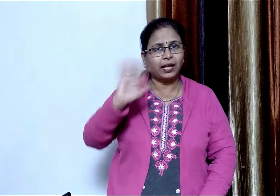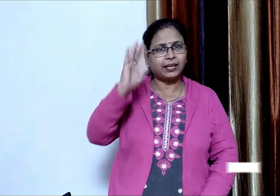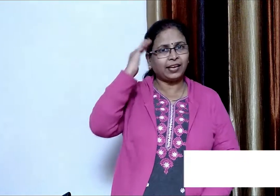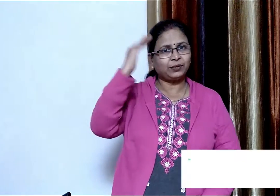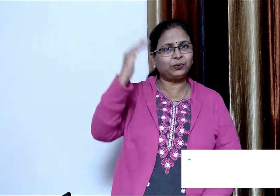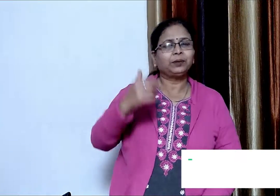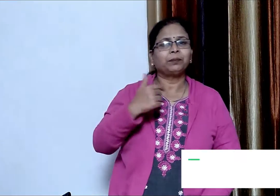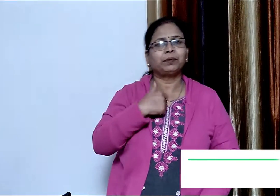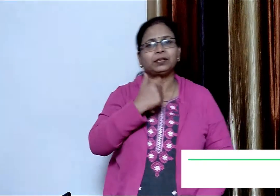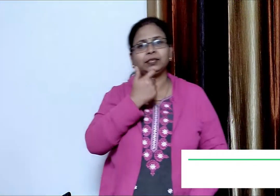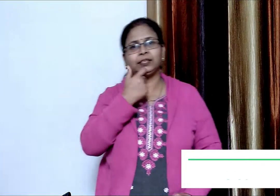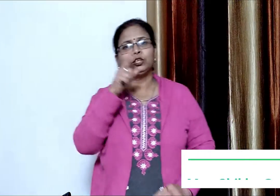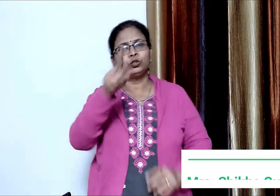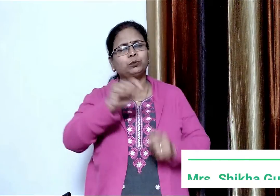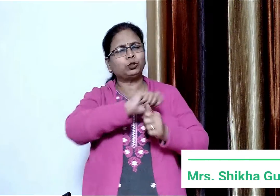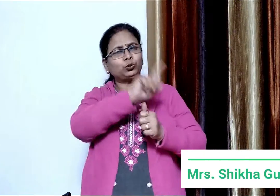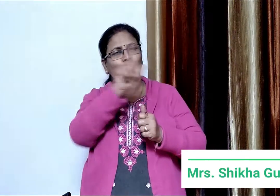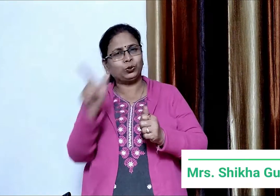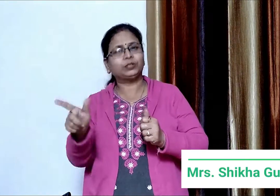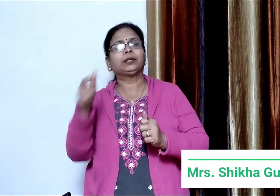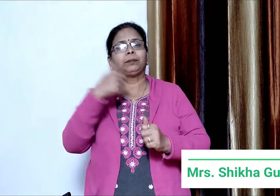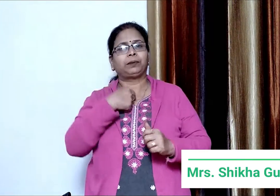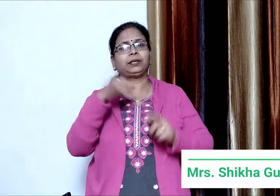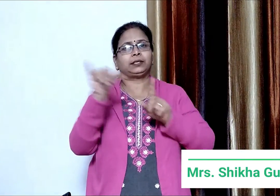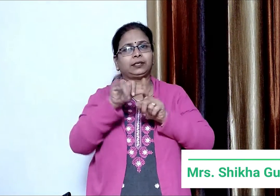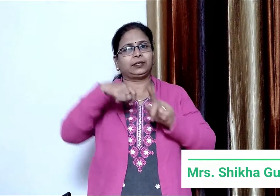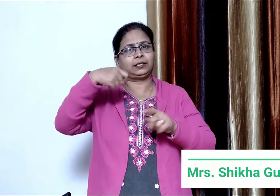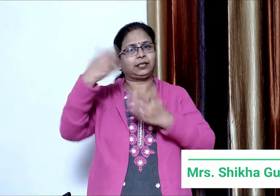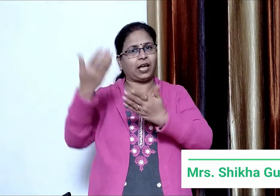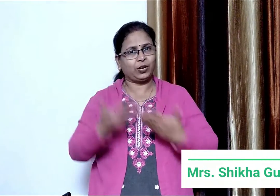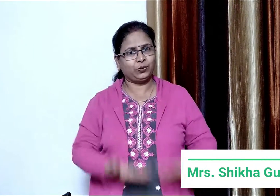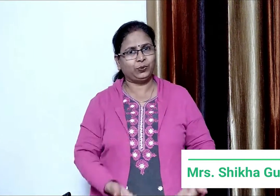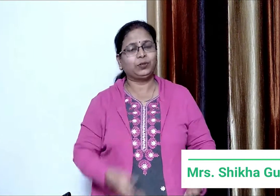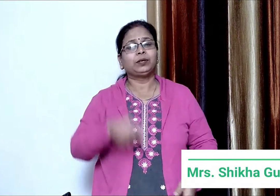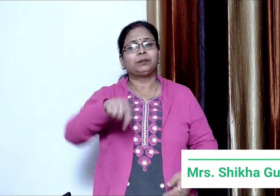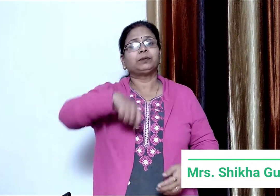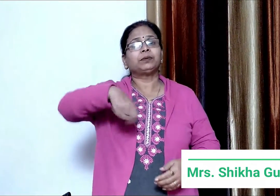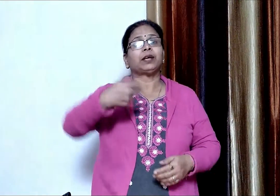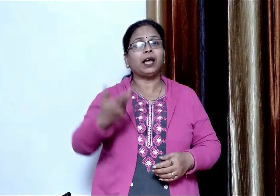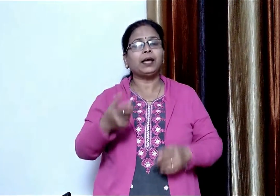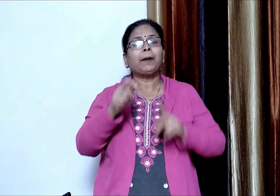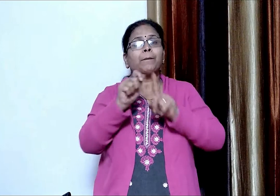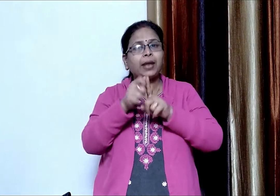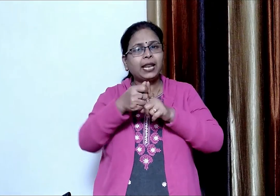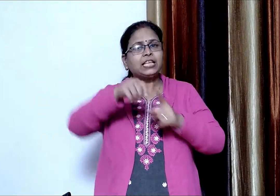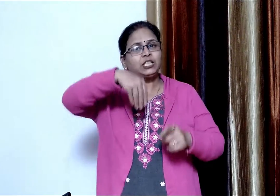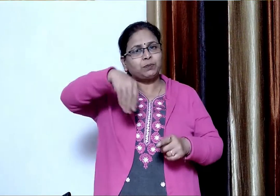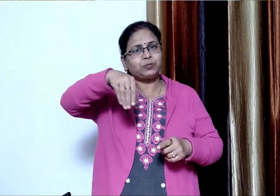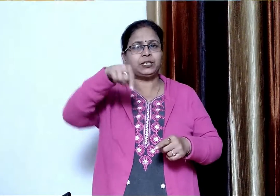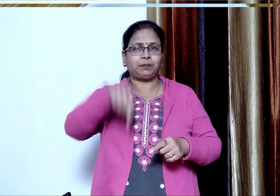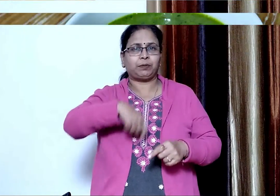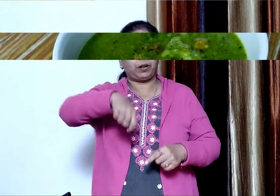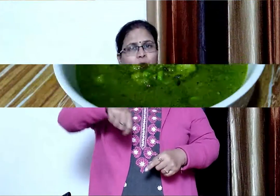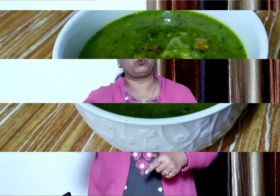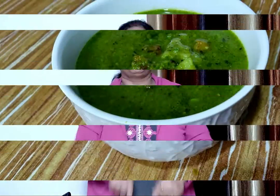हेलो फ्रेंग्स मैं शिका आप सबी का अपने यूट्यूब पेनल पर स्वागत करती हूँ आज हम मटर की सब्जी बनाएंगे